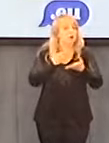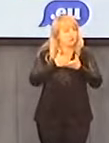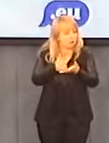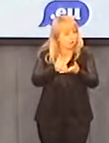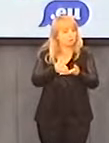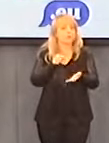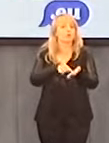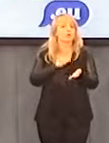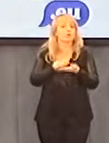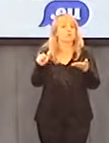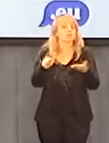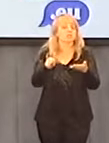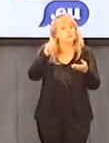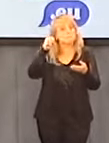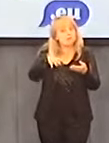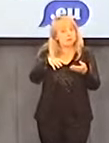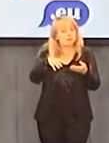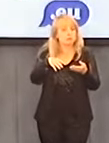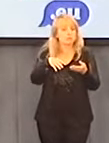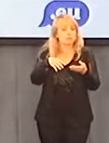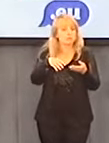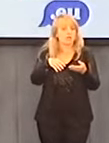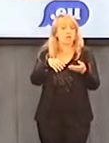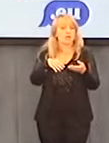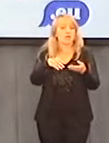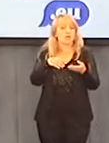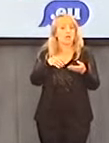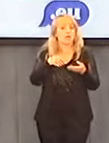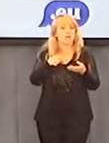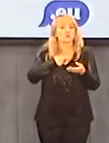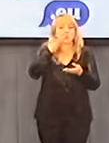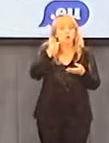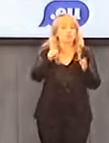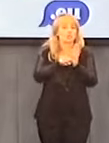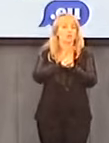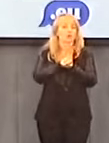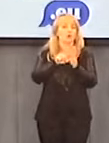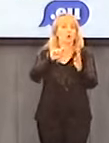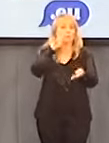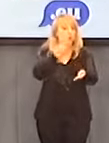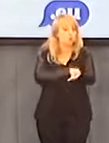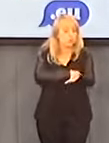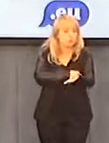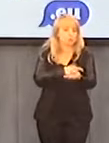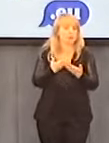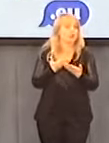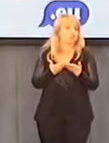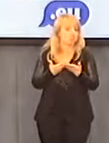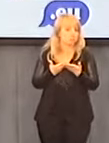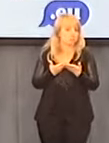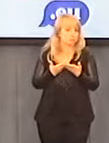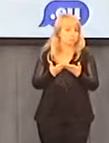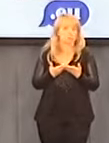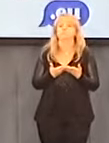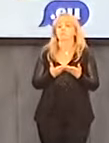Zaniechaniem powiadamiania organów ścigania o przestępstwach księży. Zreferuje to